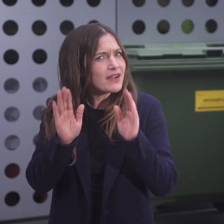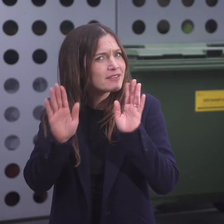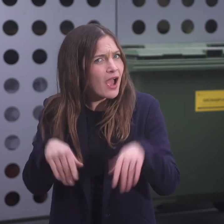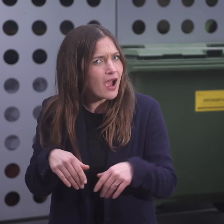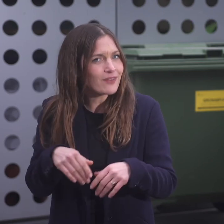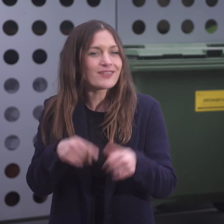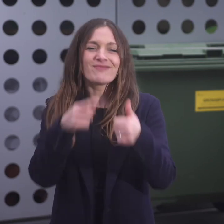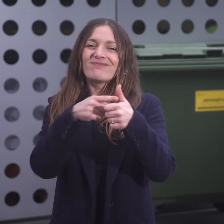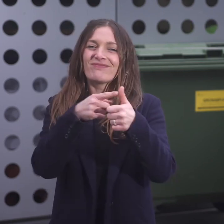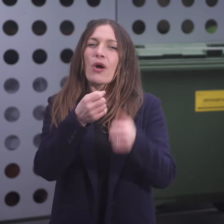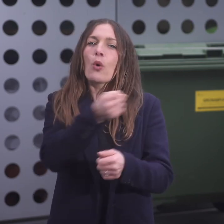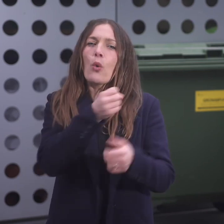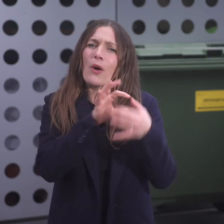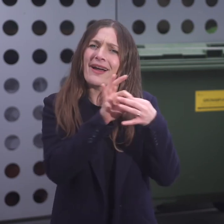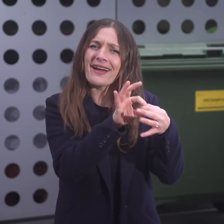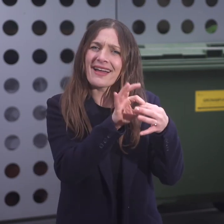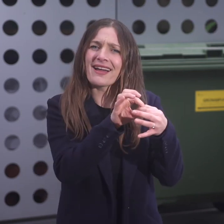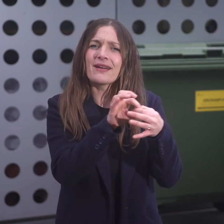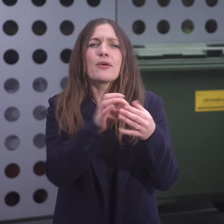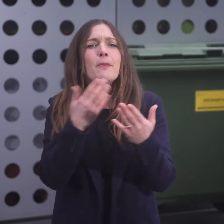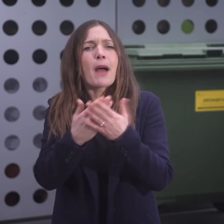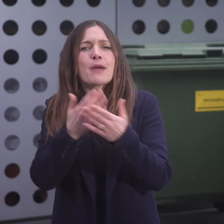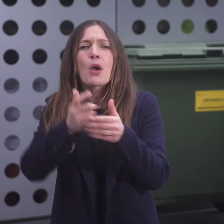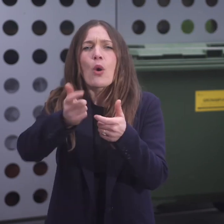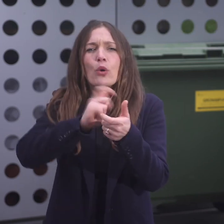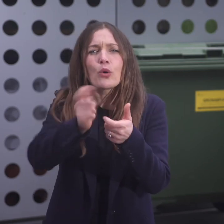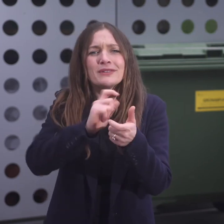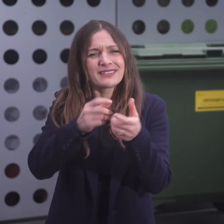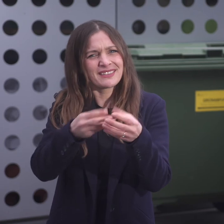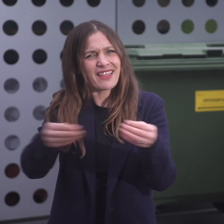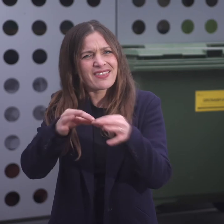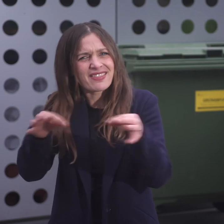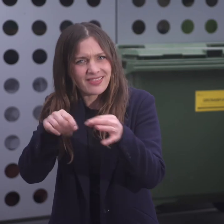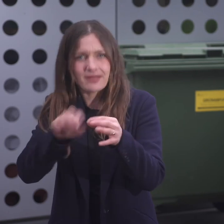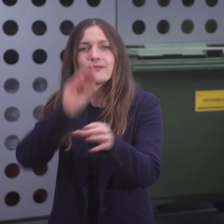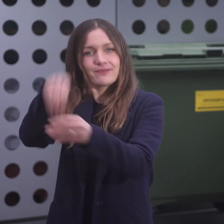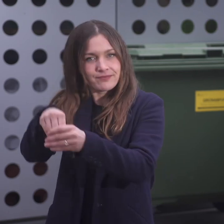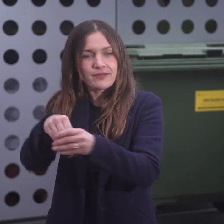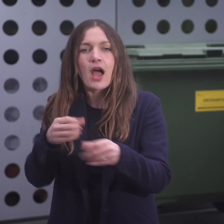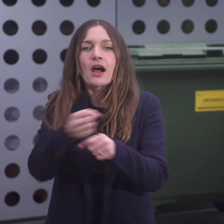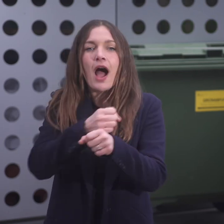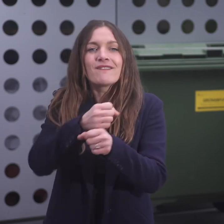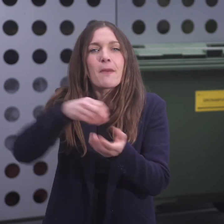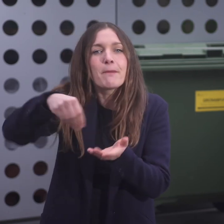Was gehört ins Grüngut? Küchenabfälle zum Beispiel, das heisst Rüstabfall,